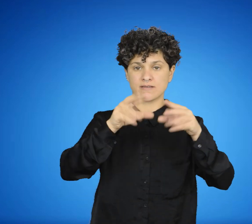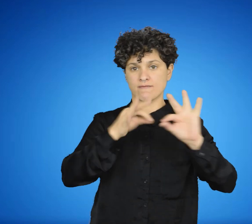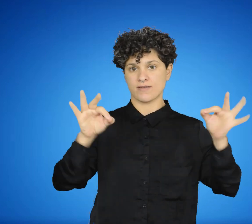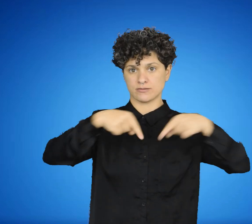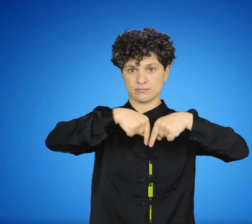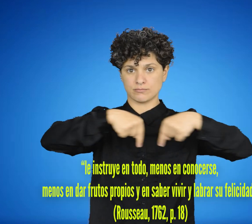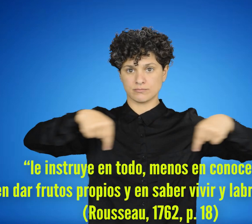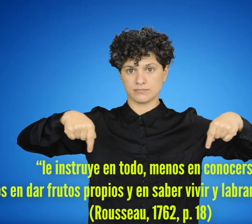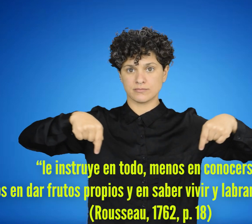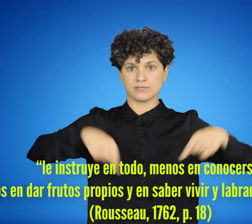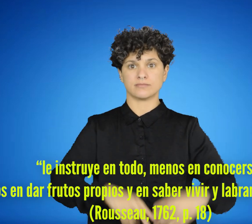saber vivir y labrar su felicidad».